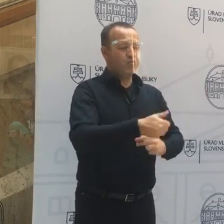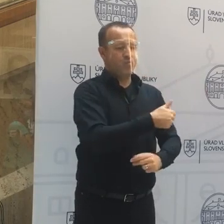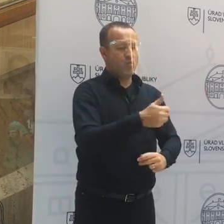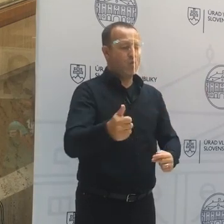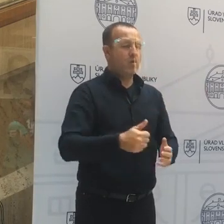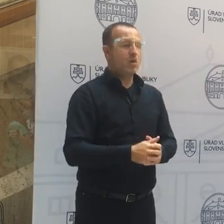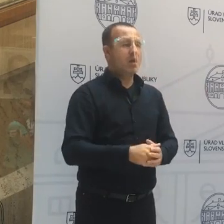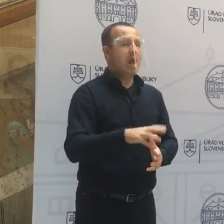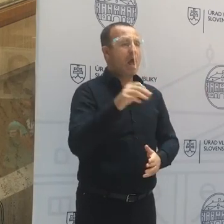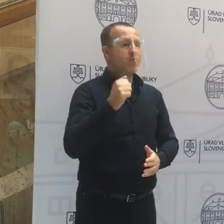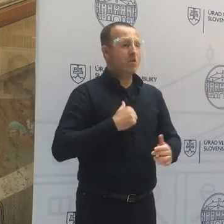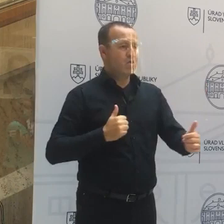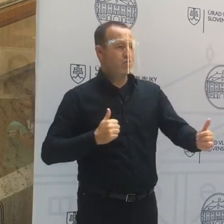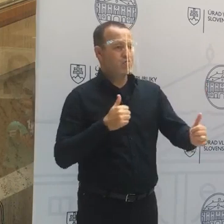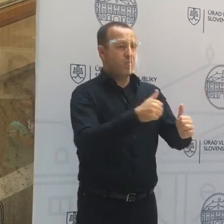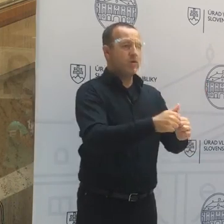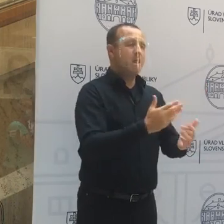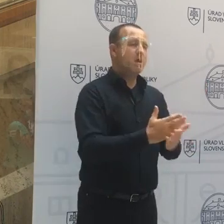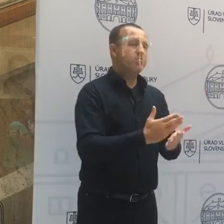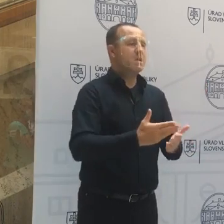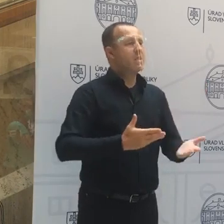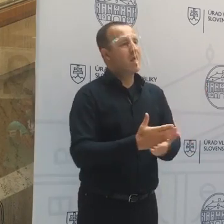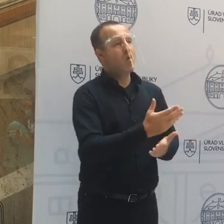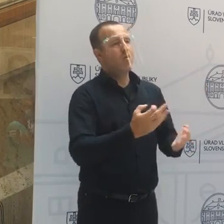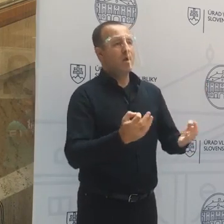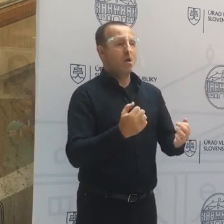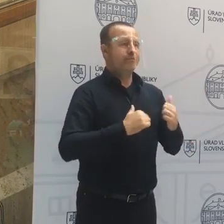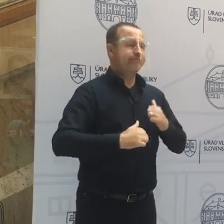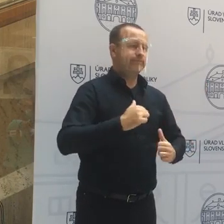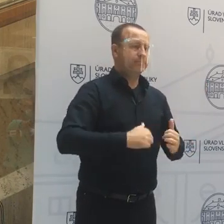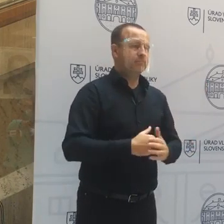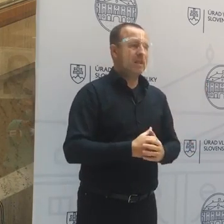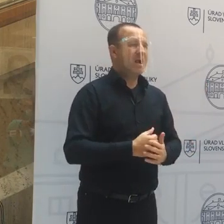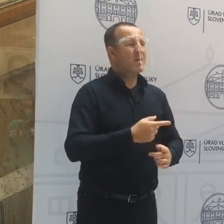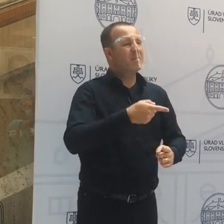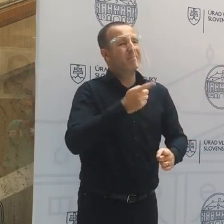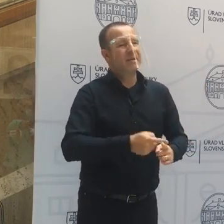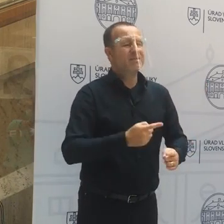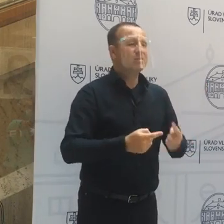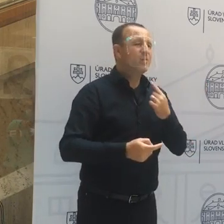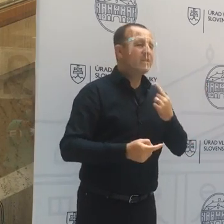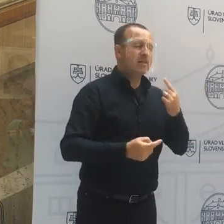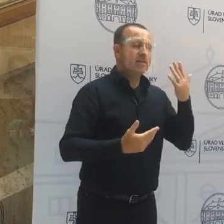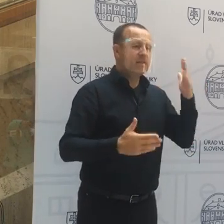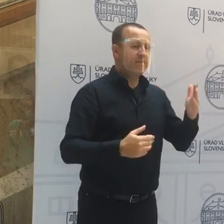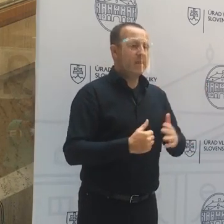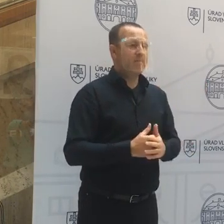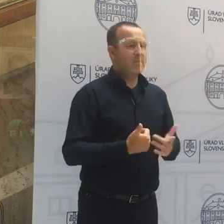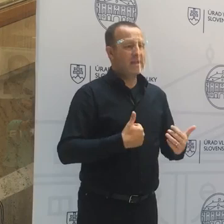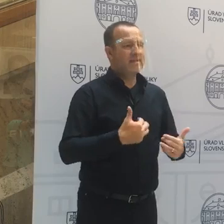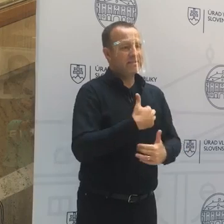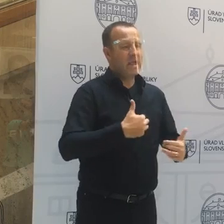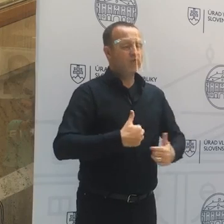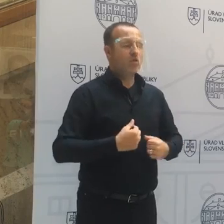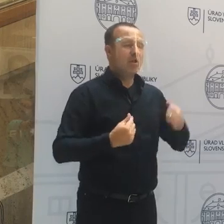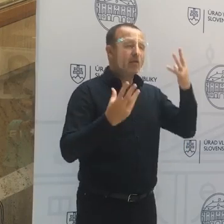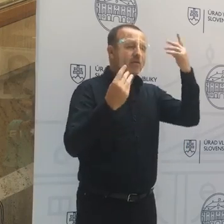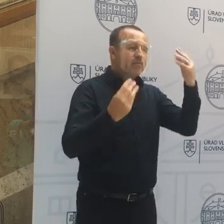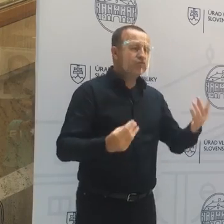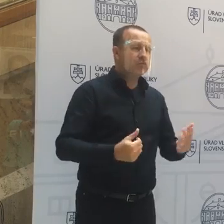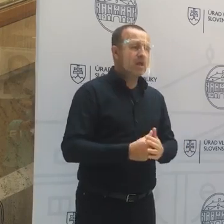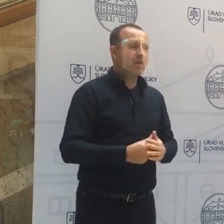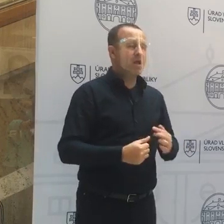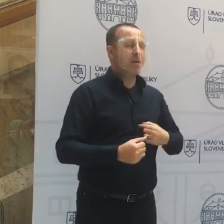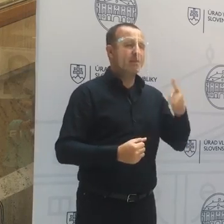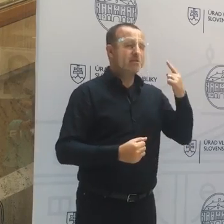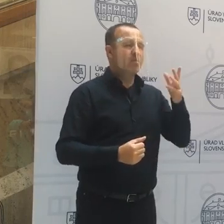dobehli v prípade nejakej vlny. Presne ju odhadnúť nevieme, ale nejako sme sa ju snažili nakalkulovať. Počítame s tým, že